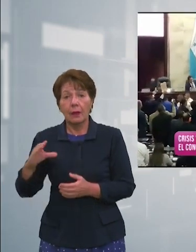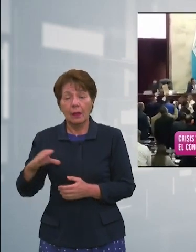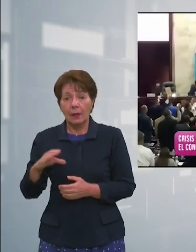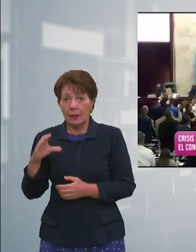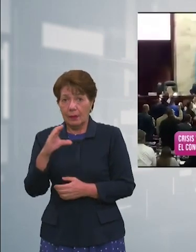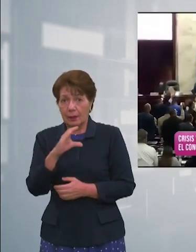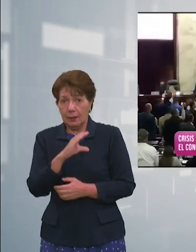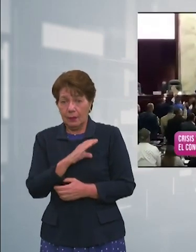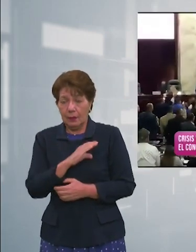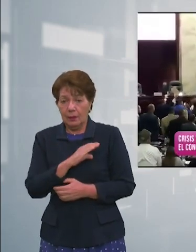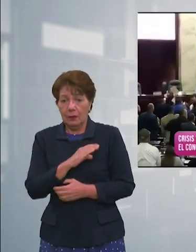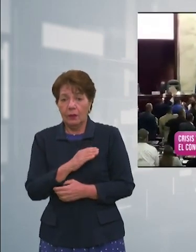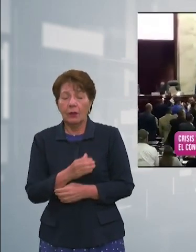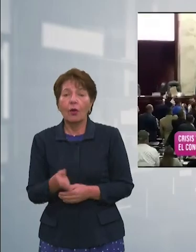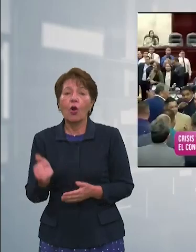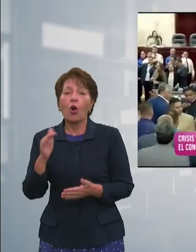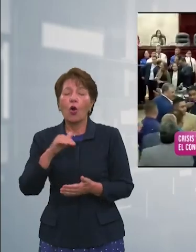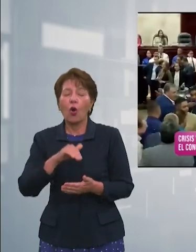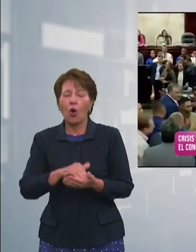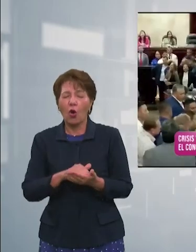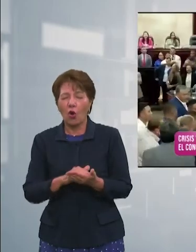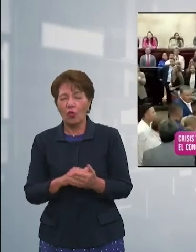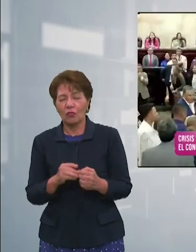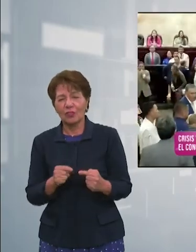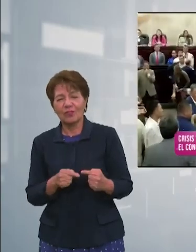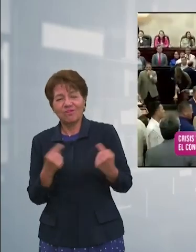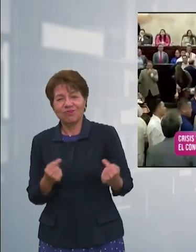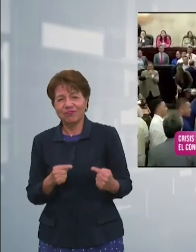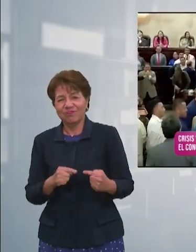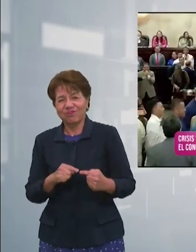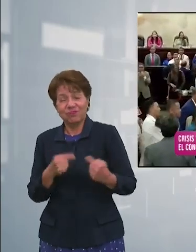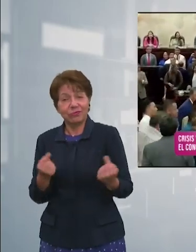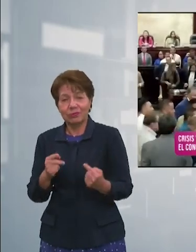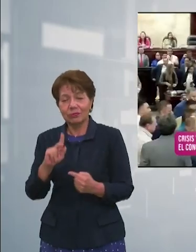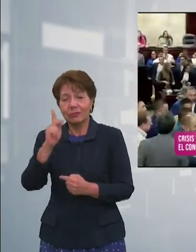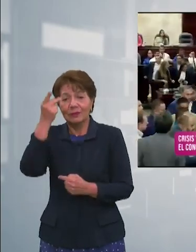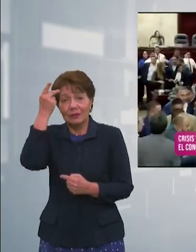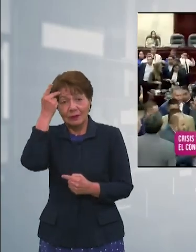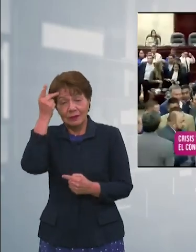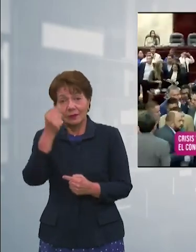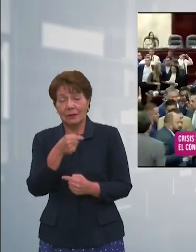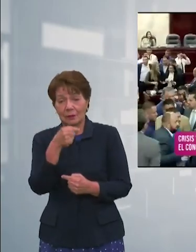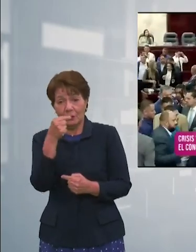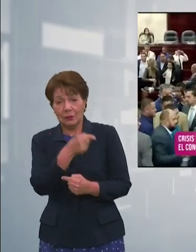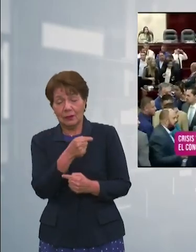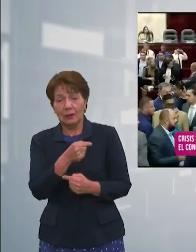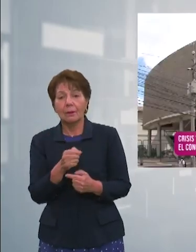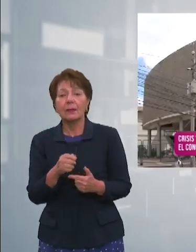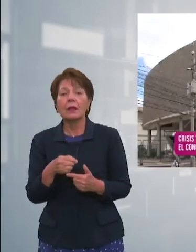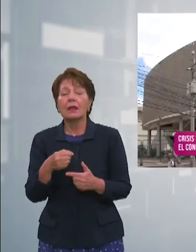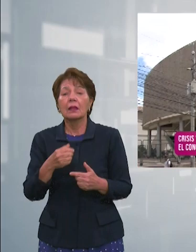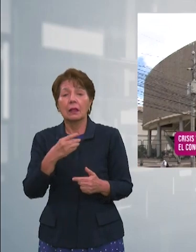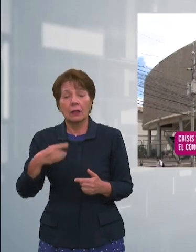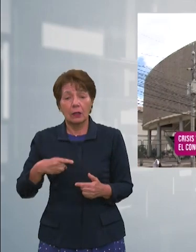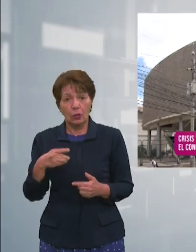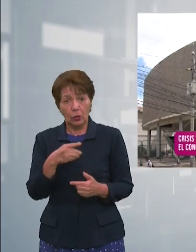ha entrado en un clima de confrontación política que según el diputado Carlos Umaña del Partido Salvador de